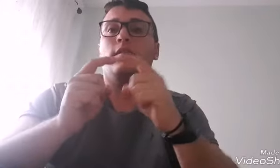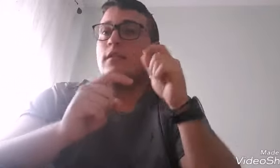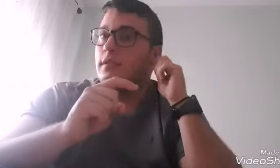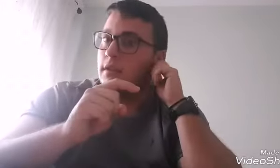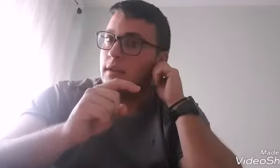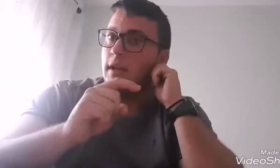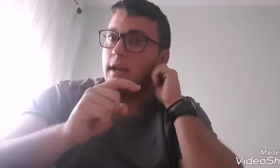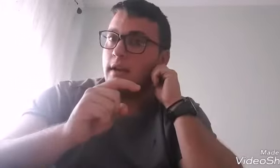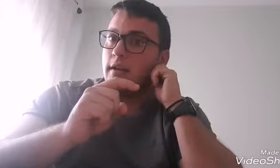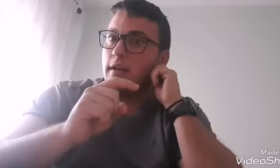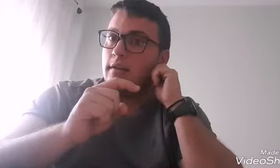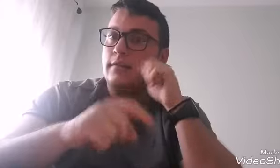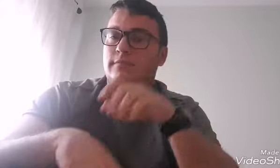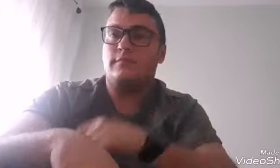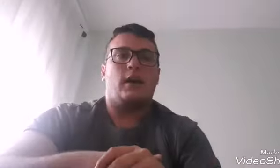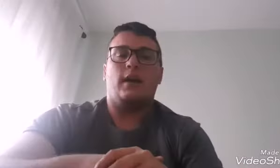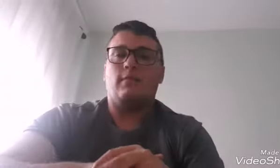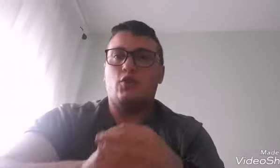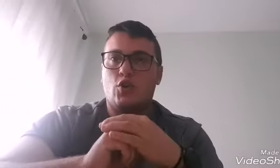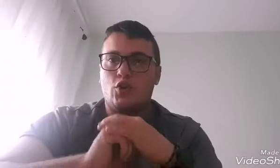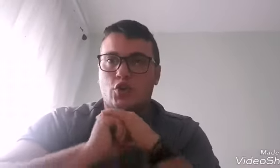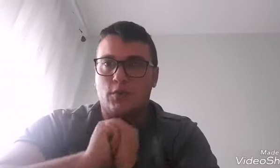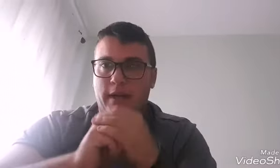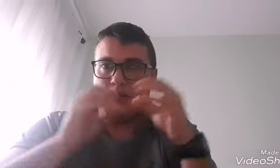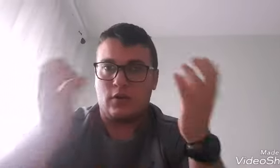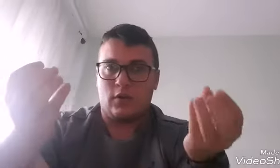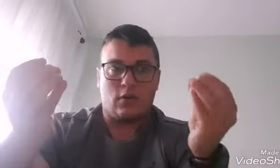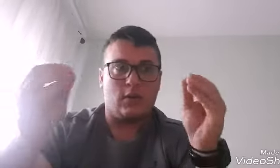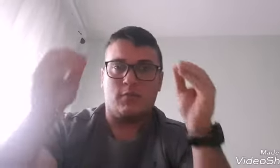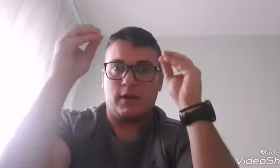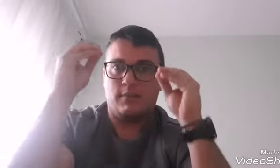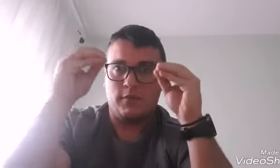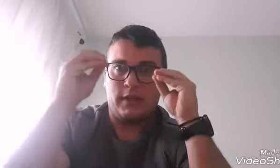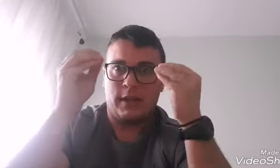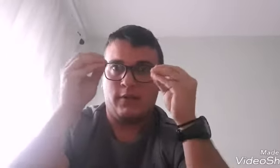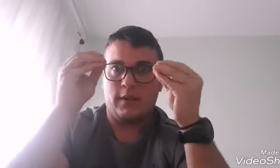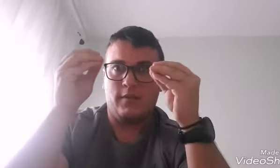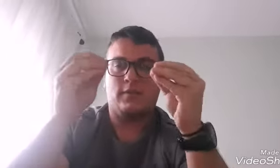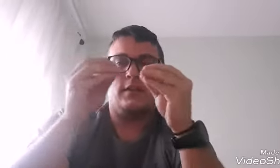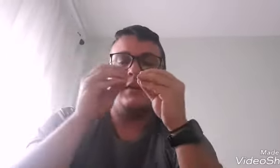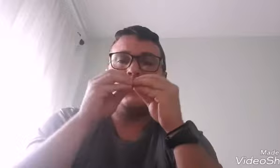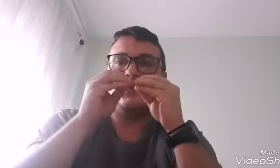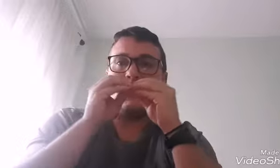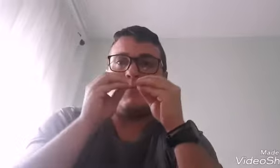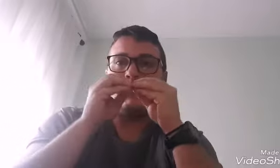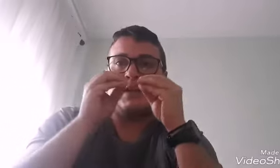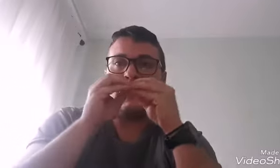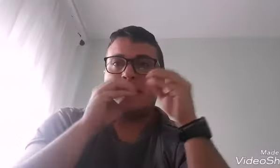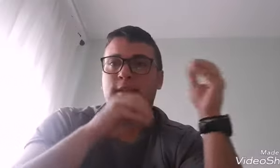Tía. Ahora vamos con sobrino. Cogemos las puntas de los dedos, nos tocamos las yemas,